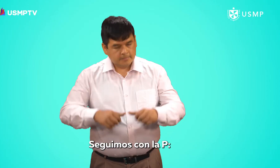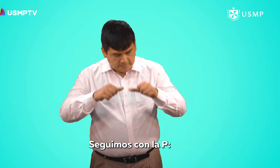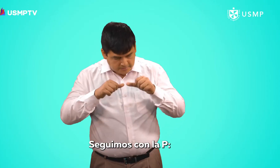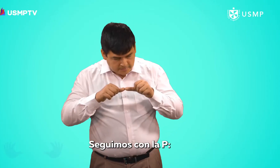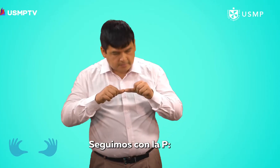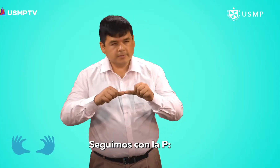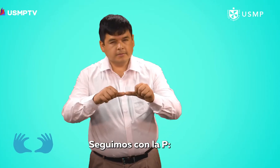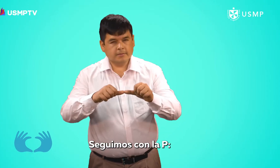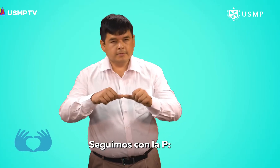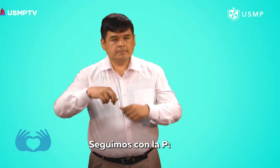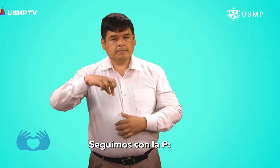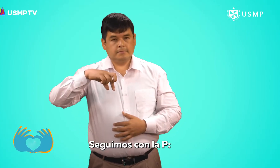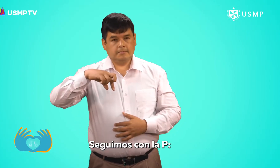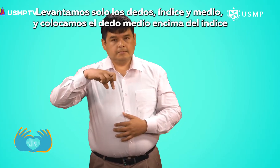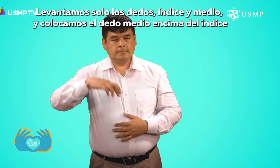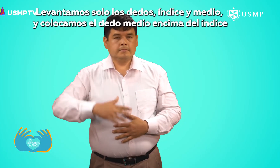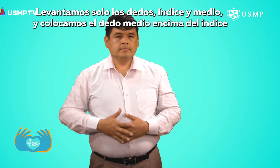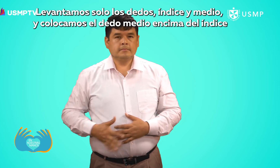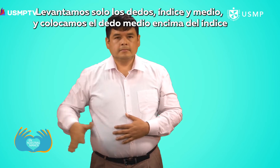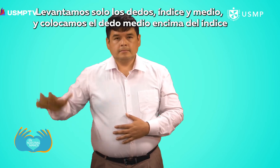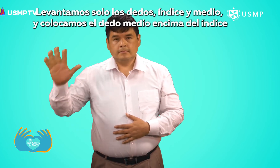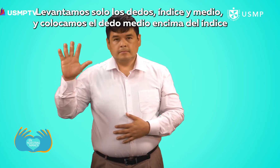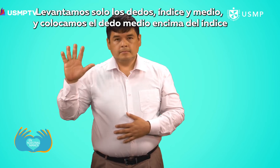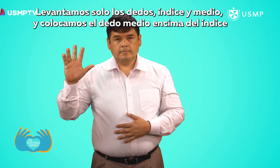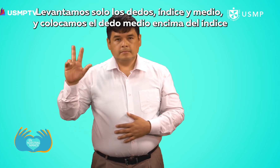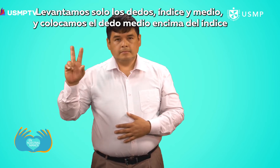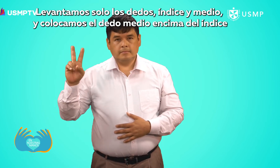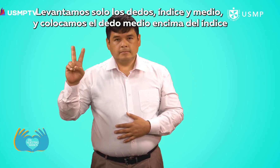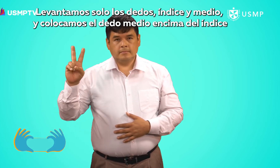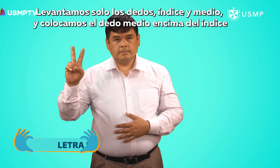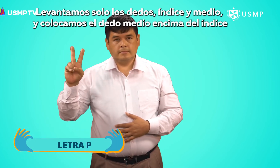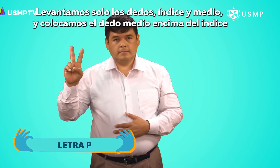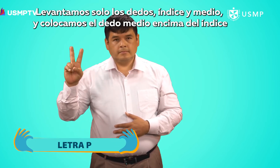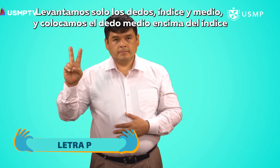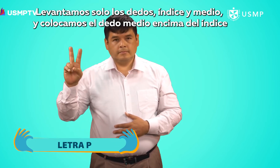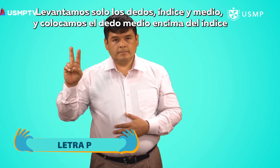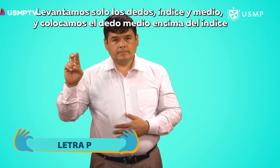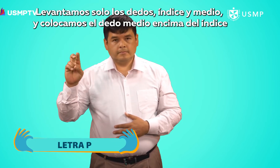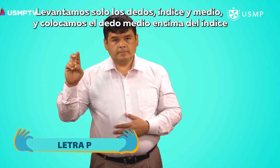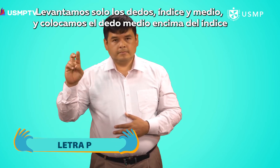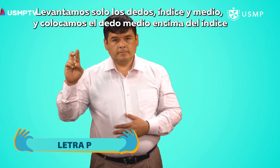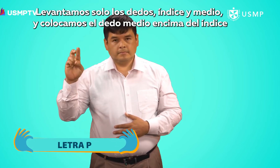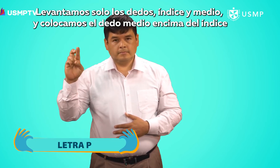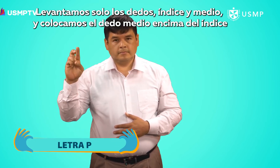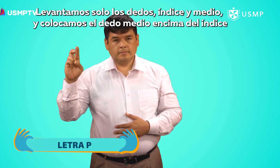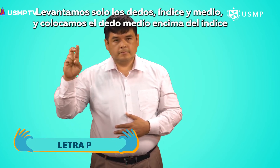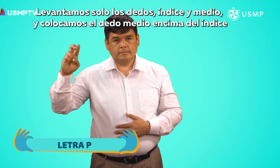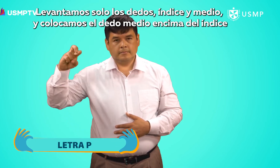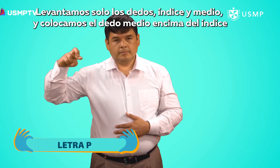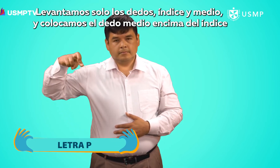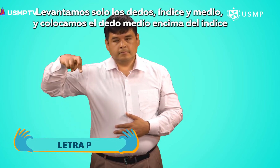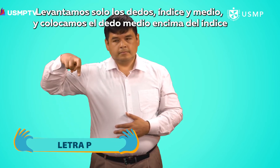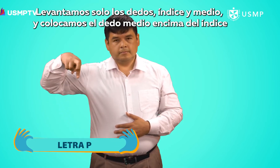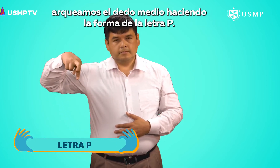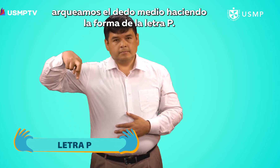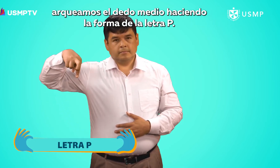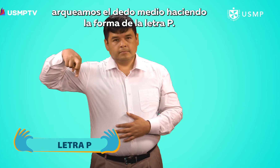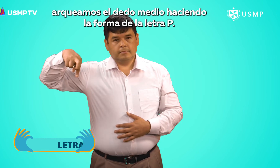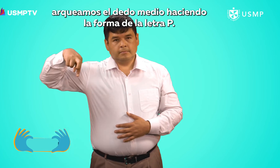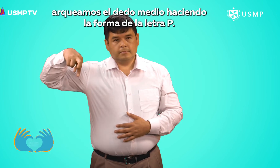Seguimos con la P. Levantamos solo los dedos índice y medio y colocamos el dedo medio encima del índice. Arqueamos el